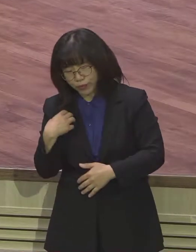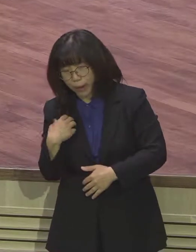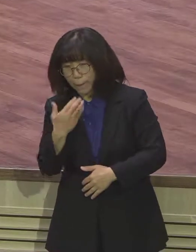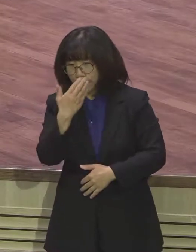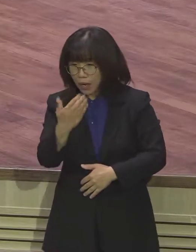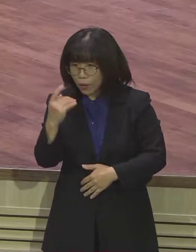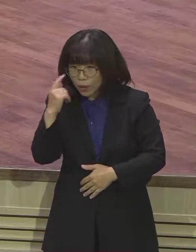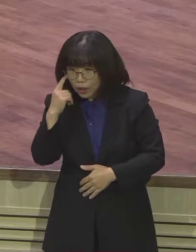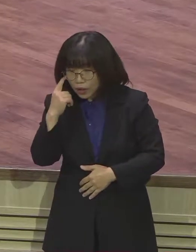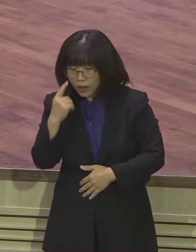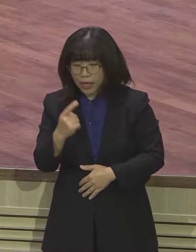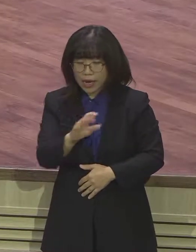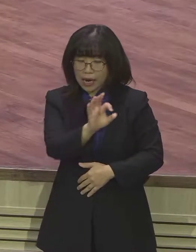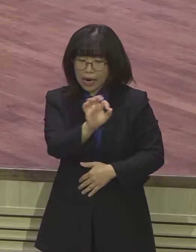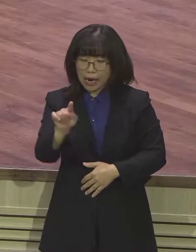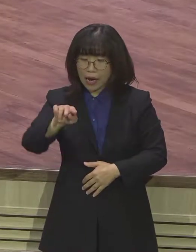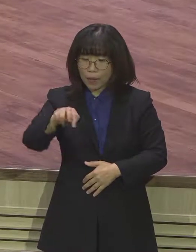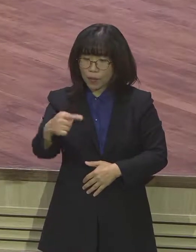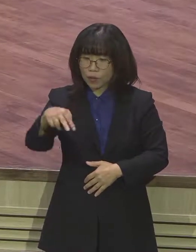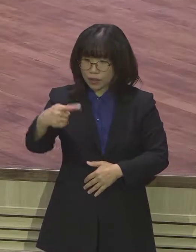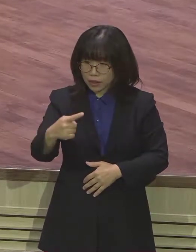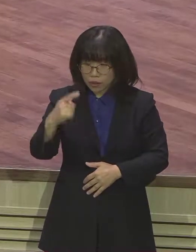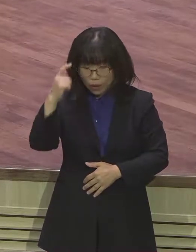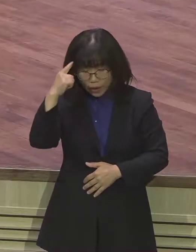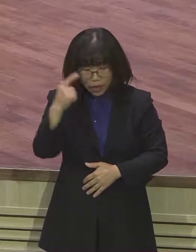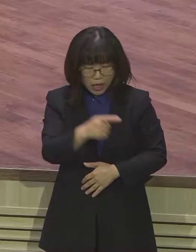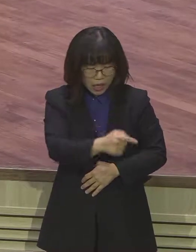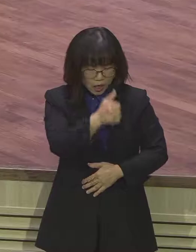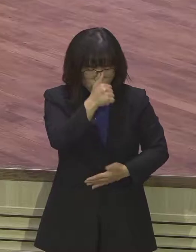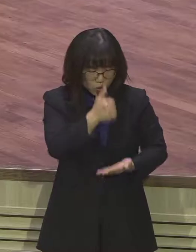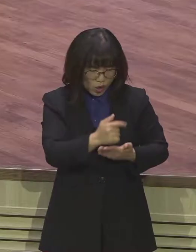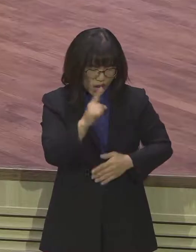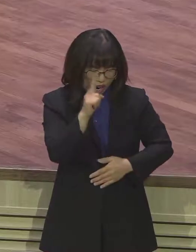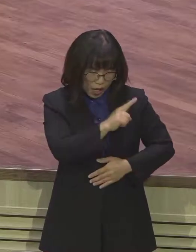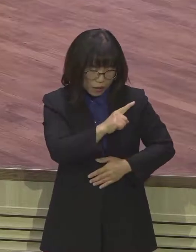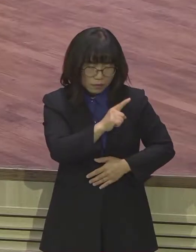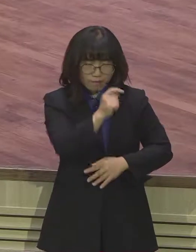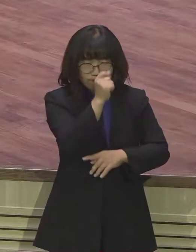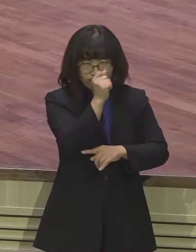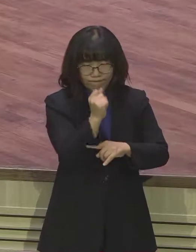사역했던 이 시대상 자체가 그만큼 무거웠고 타락했던 것을 알 수 있습니다.